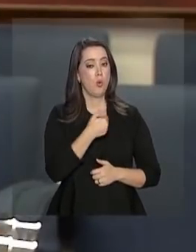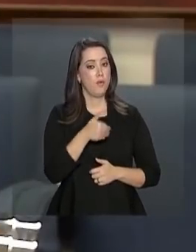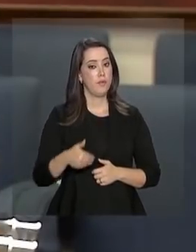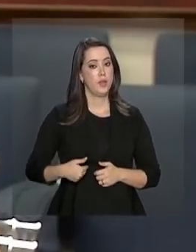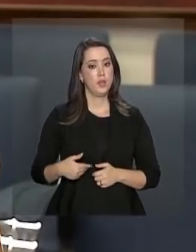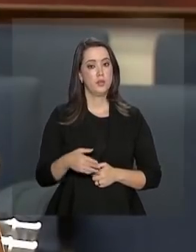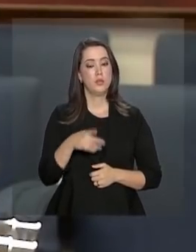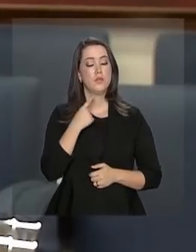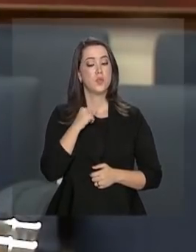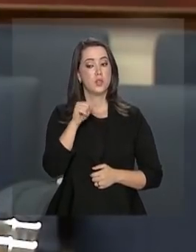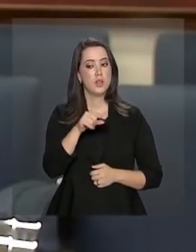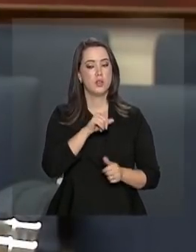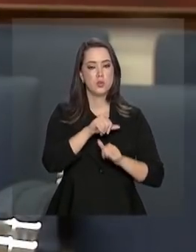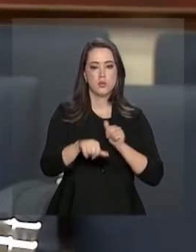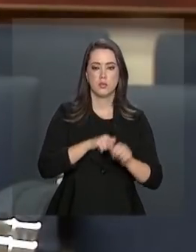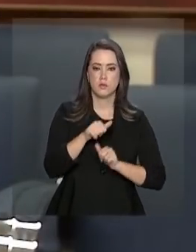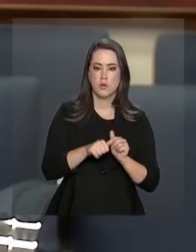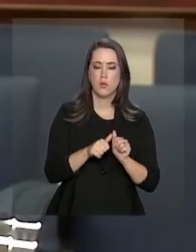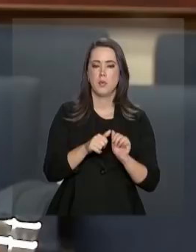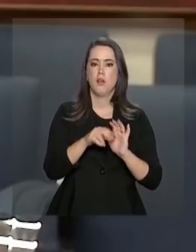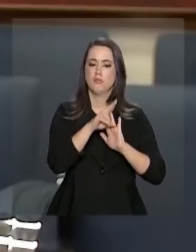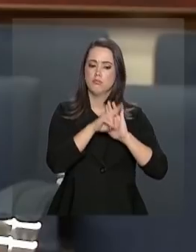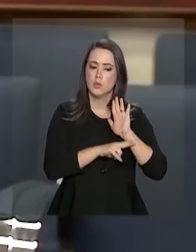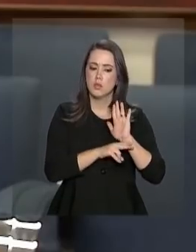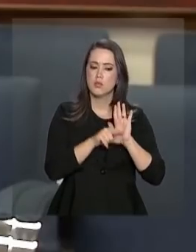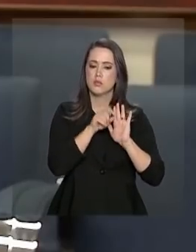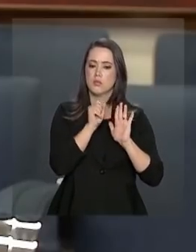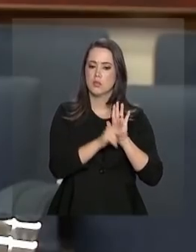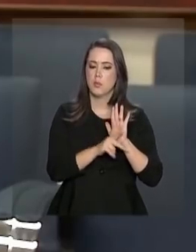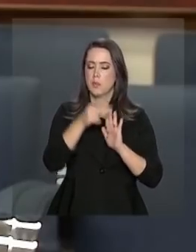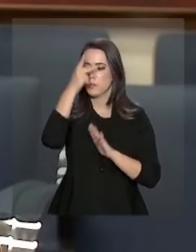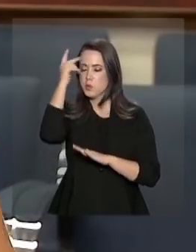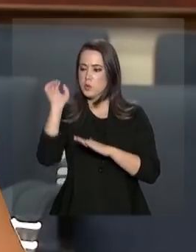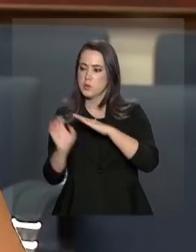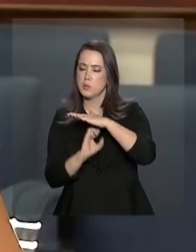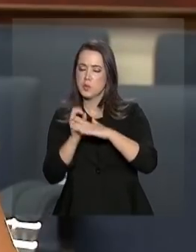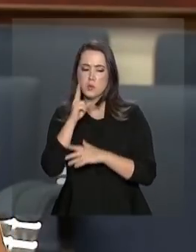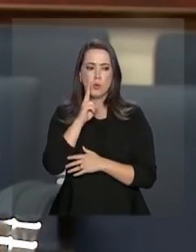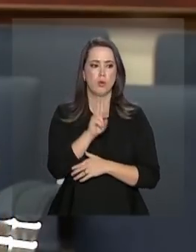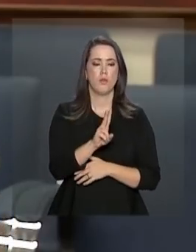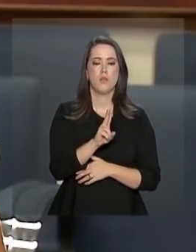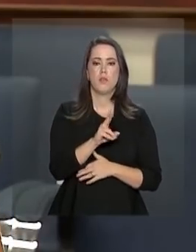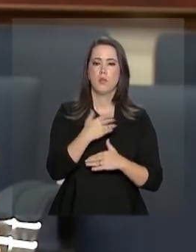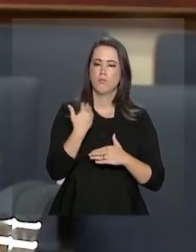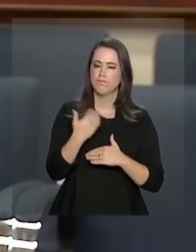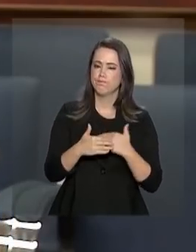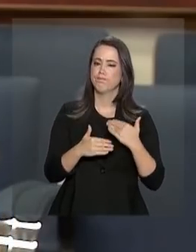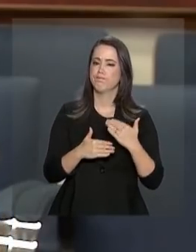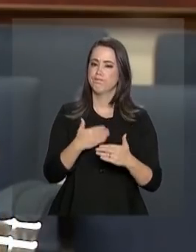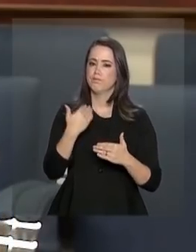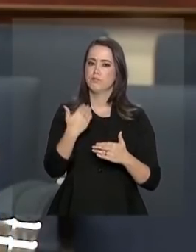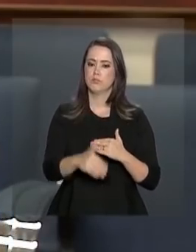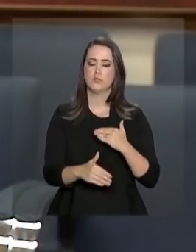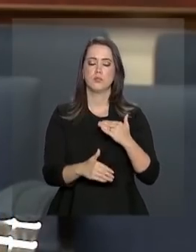intenção de fazer essas reformas e, acredito, quando os empresários, os consumidores verem as coisas andando,